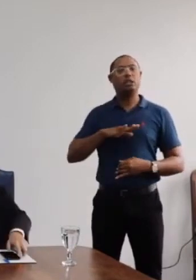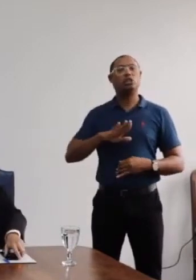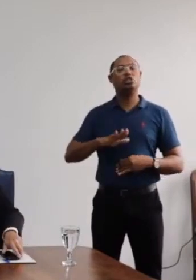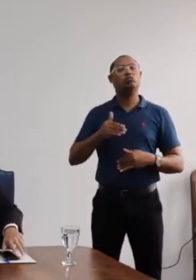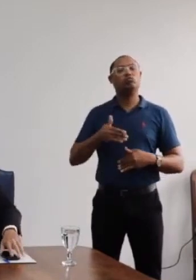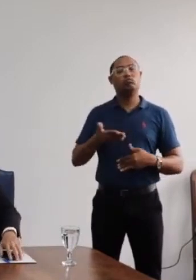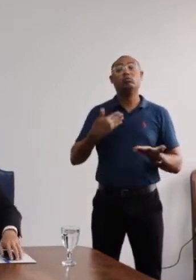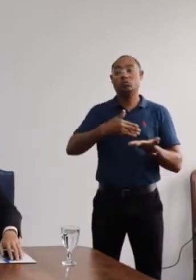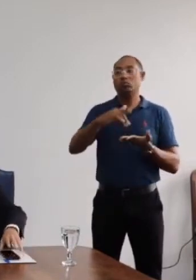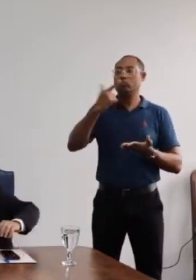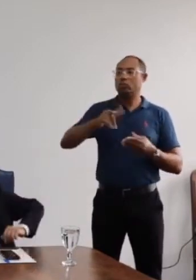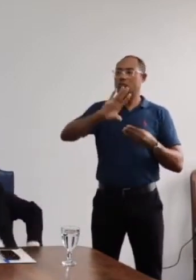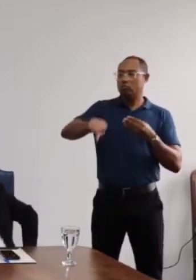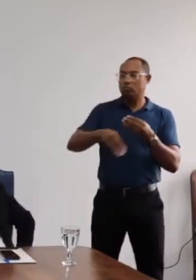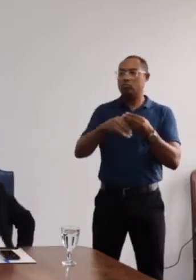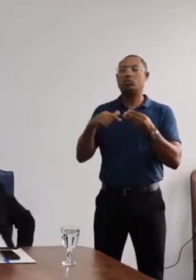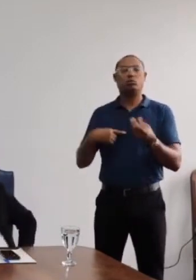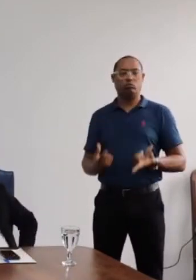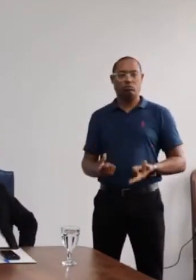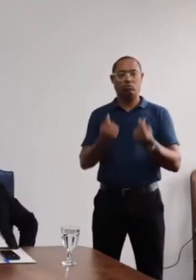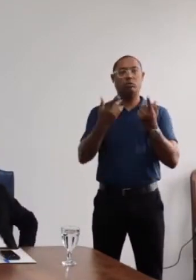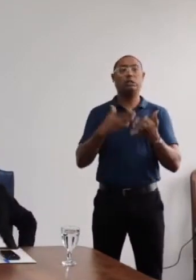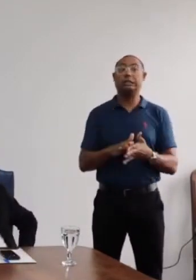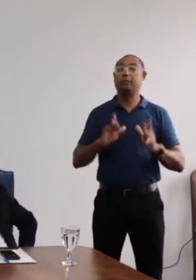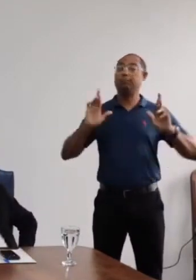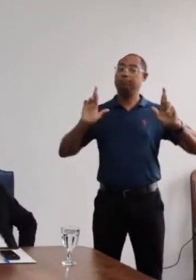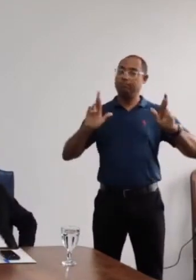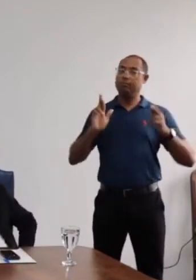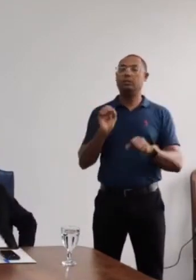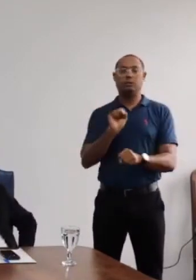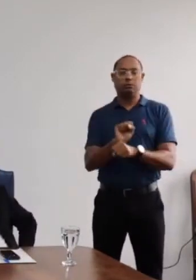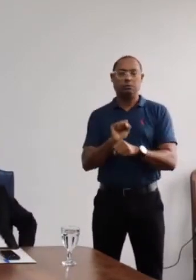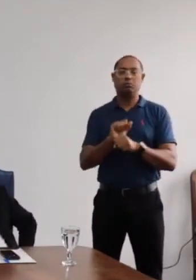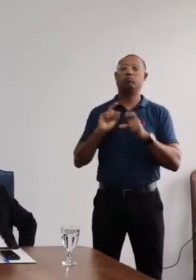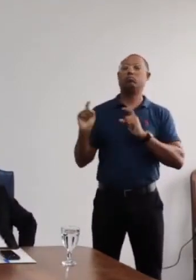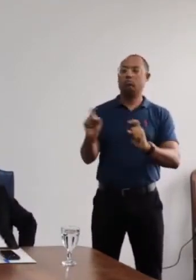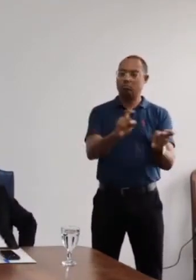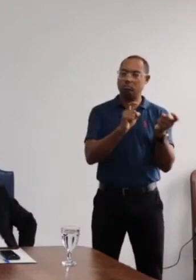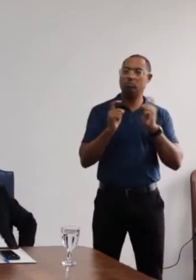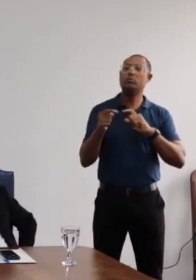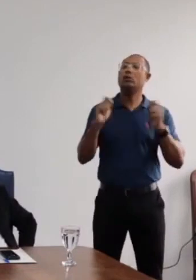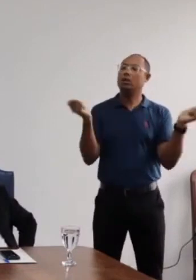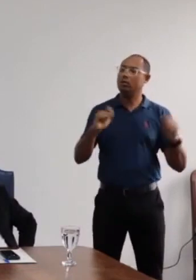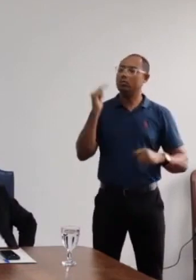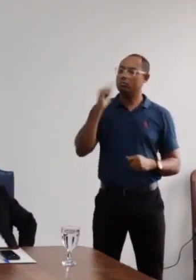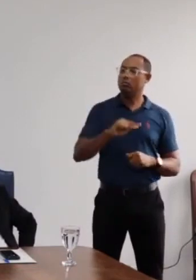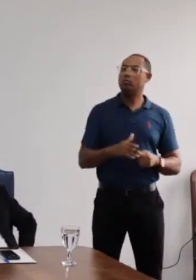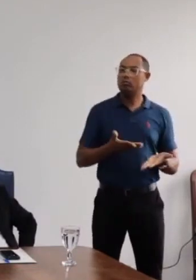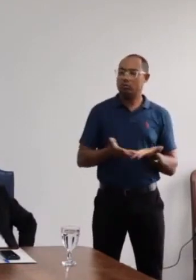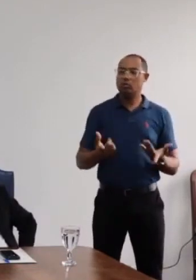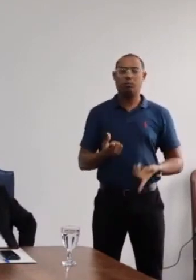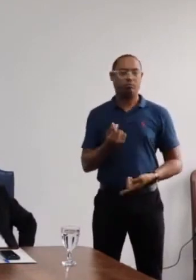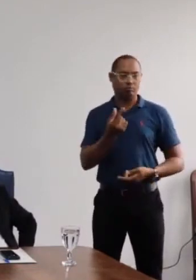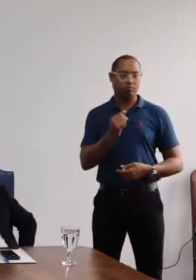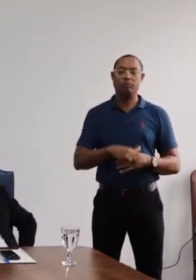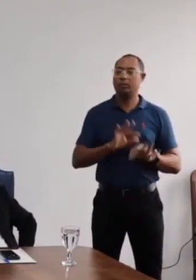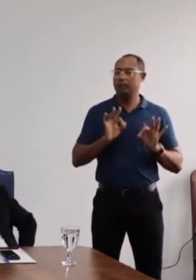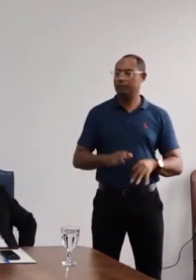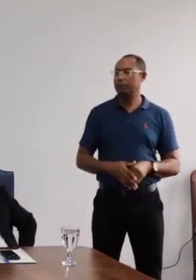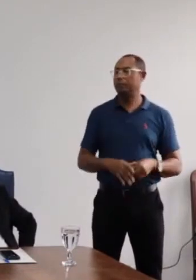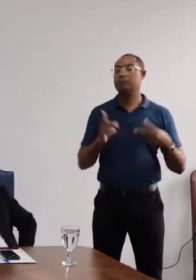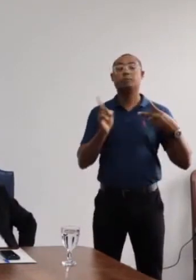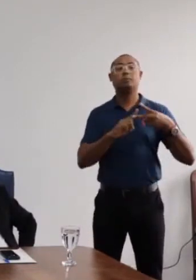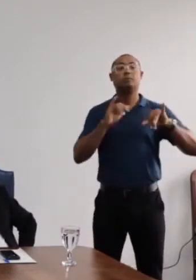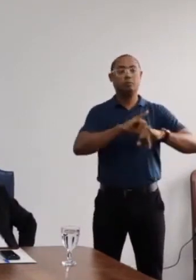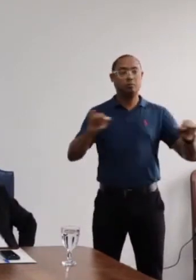anúncio da recomposição orçamentária. Então, nós estamos nesse aguardo para que possamos discutir sobre esse orçamento. O segundo